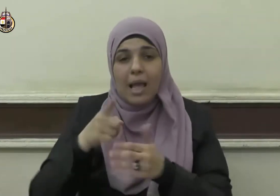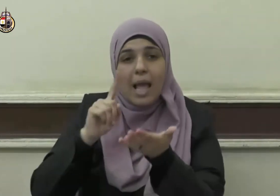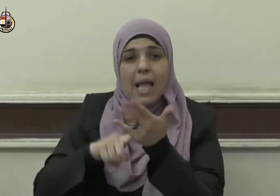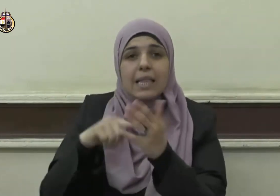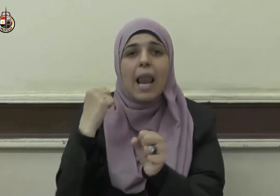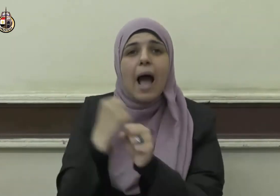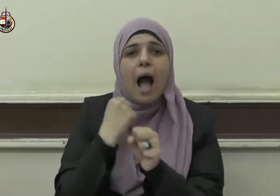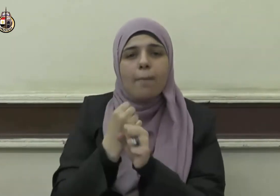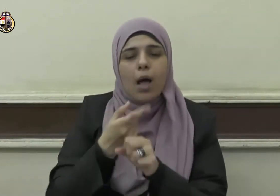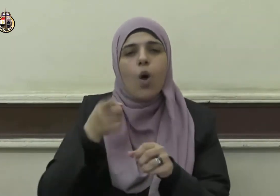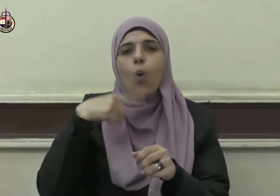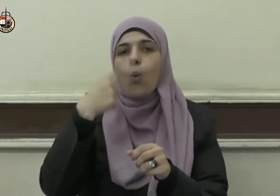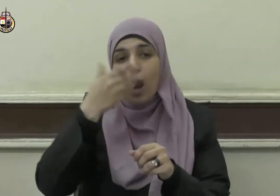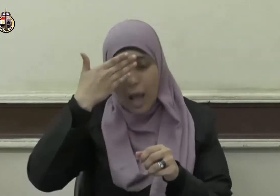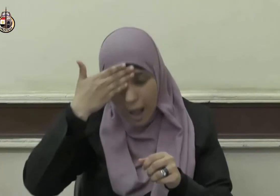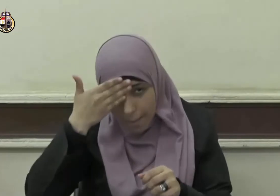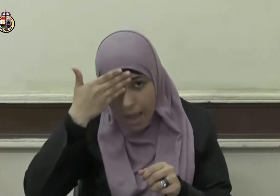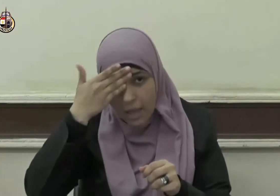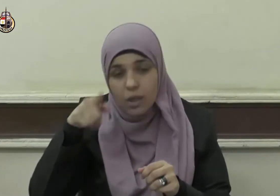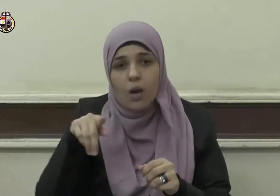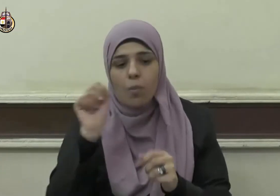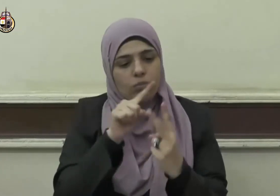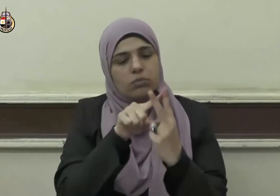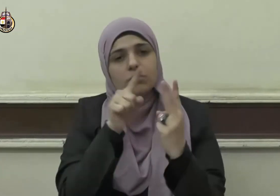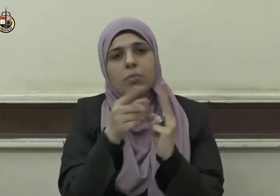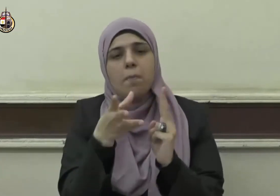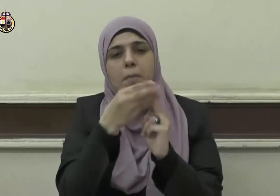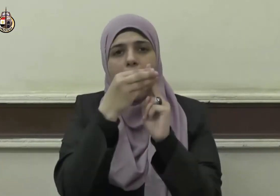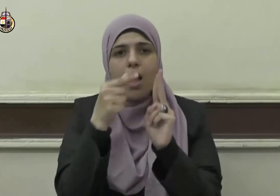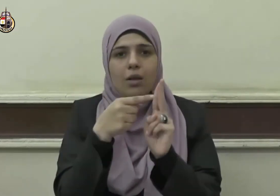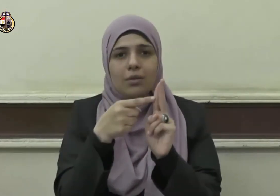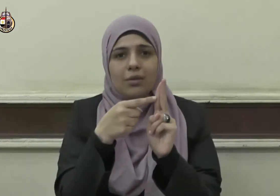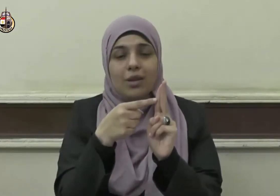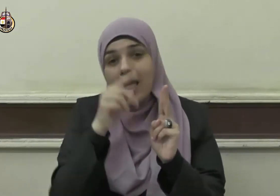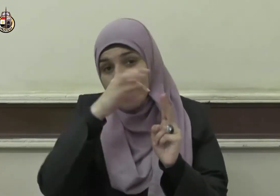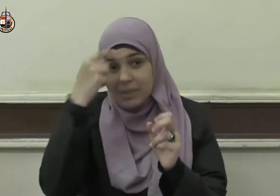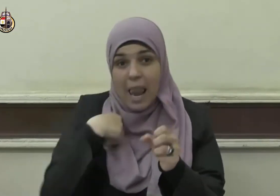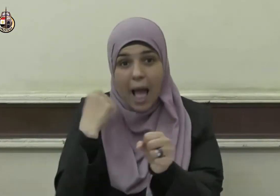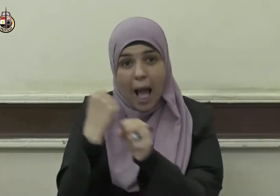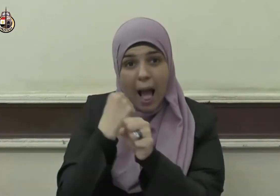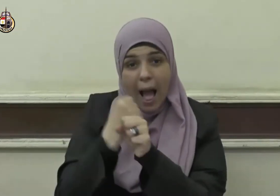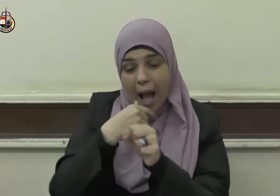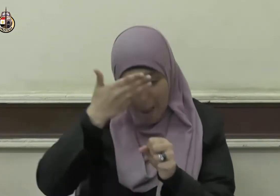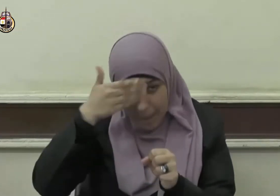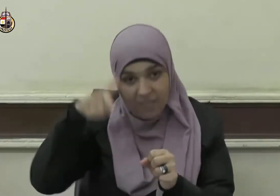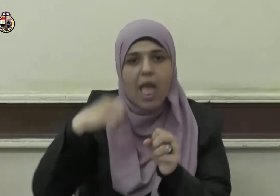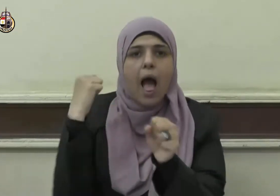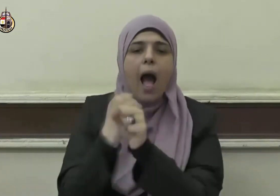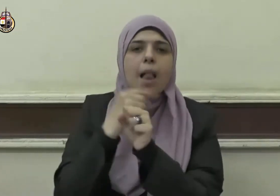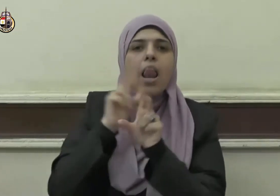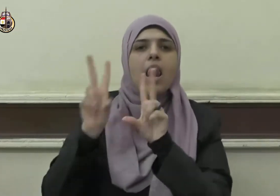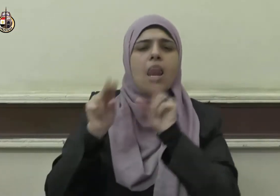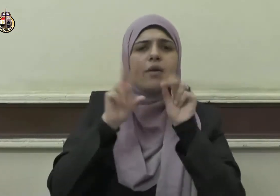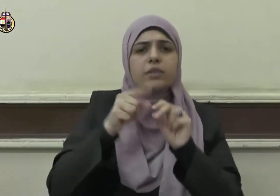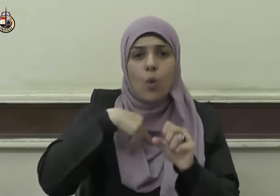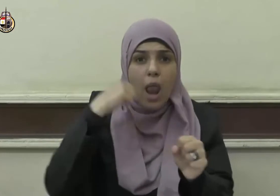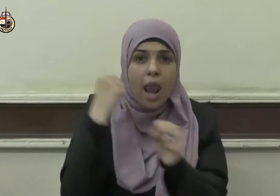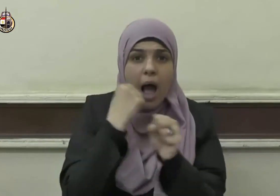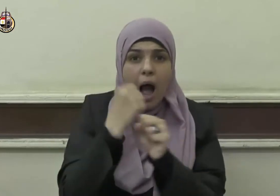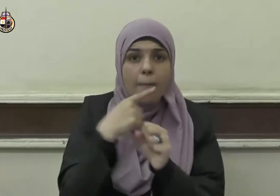والعبادة صنوان فالعبادة عمل والعمل الخالص للوجه